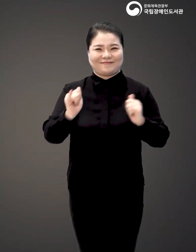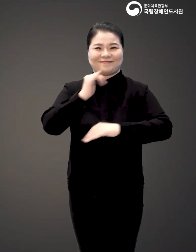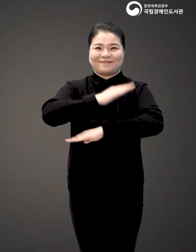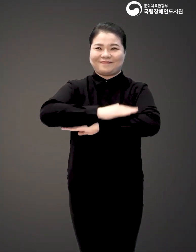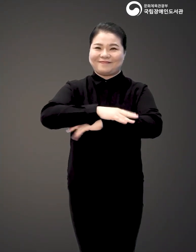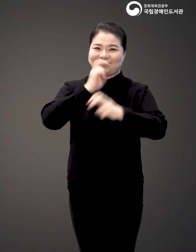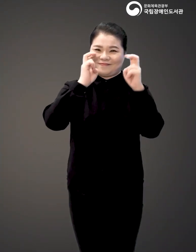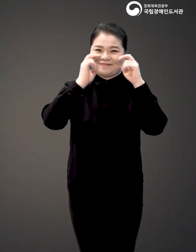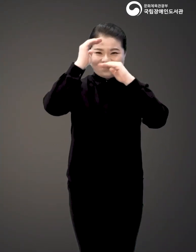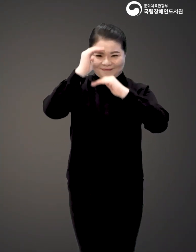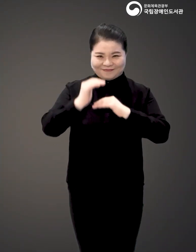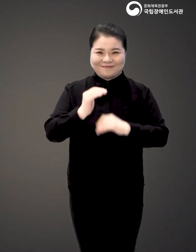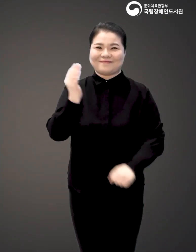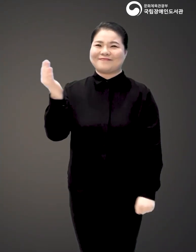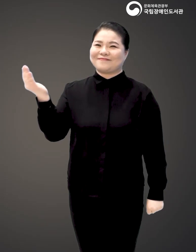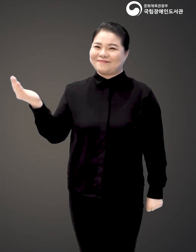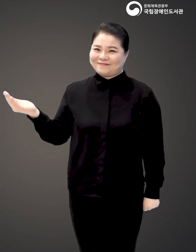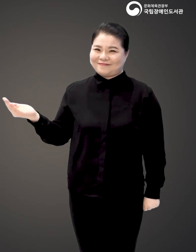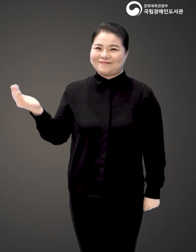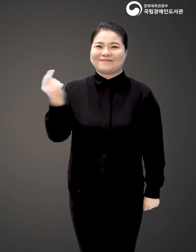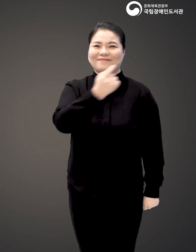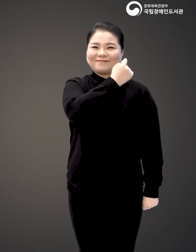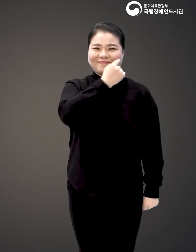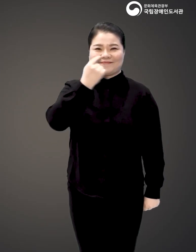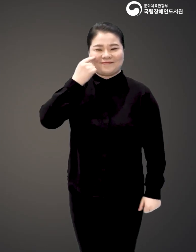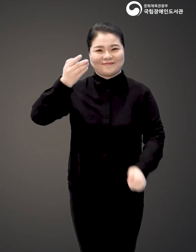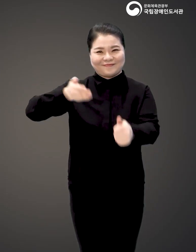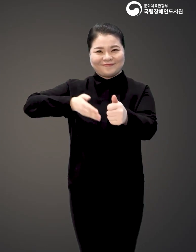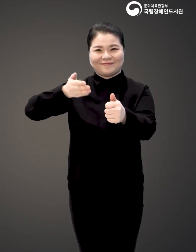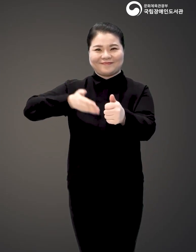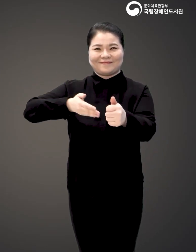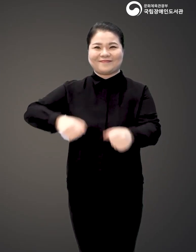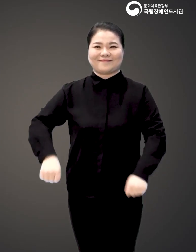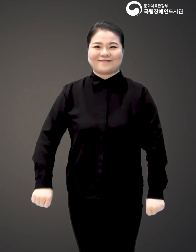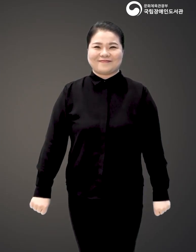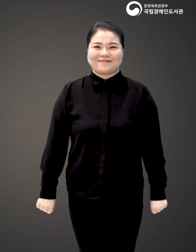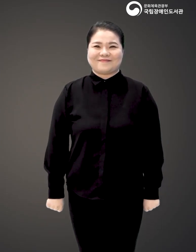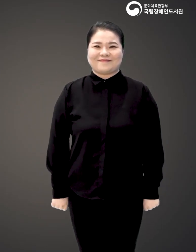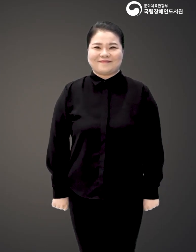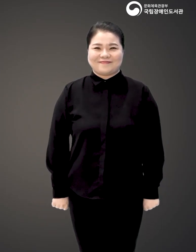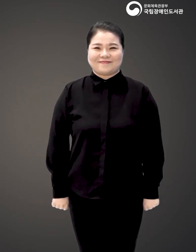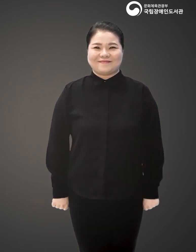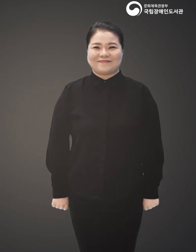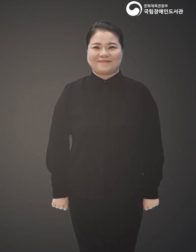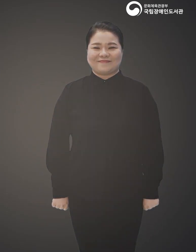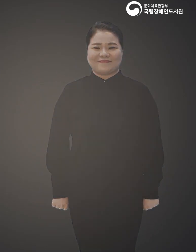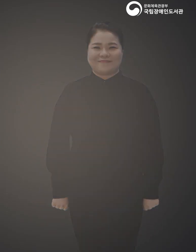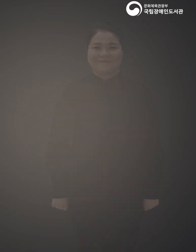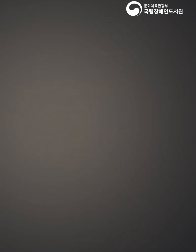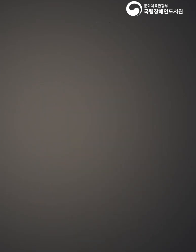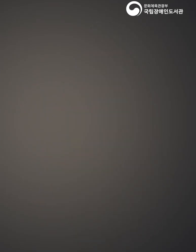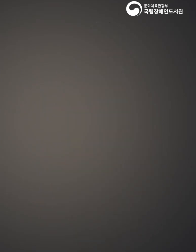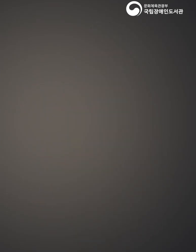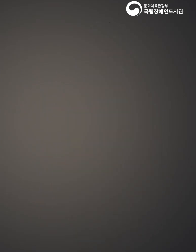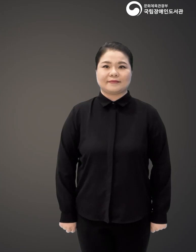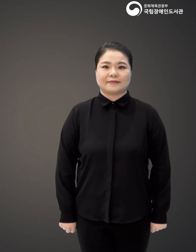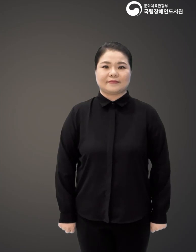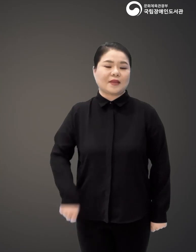저자 윤지환 한석호 정명 이용찬 출판사 파지트